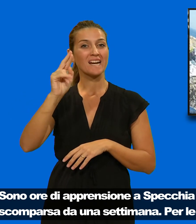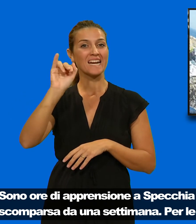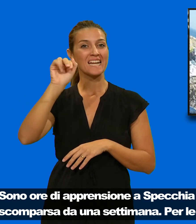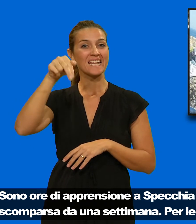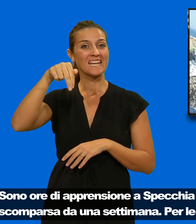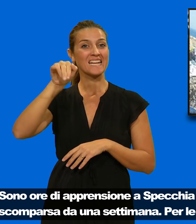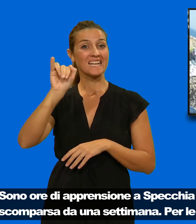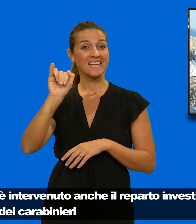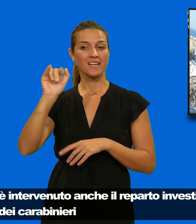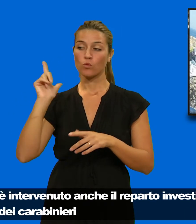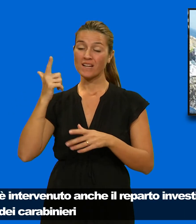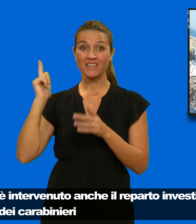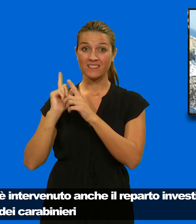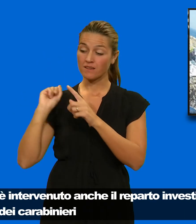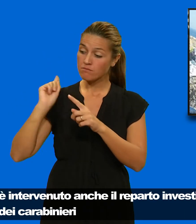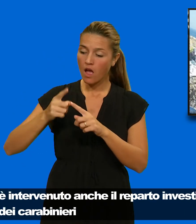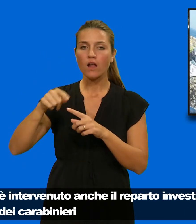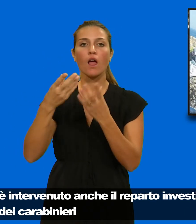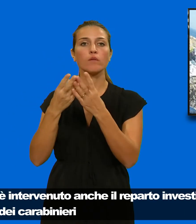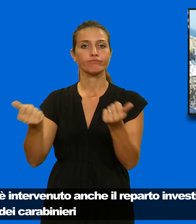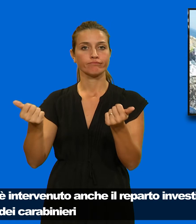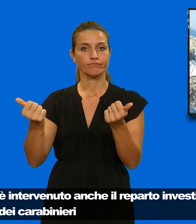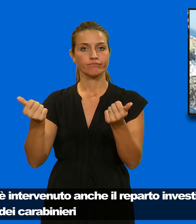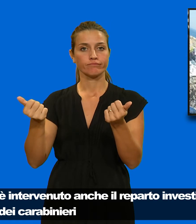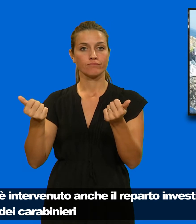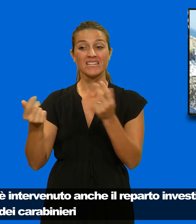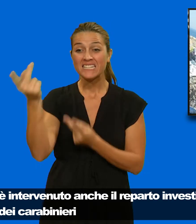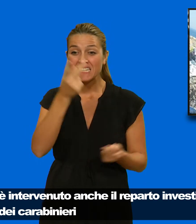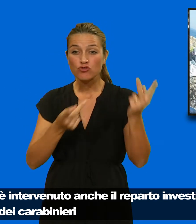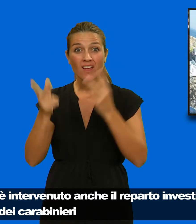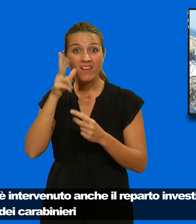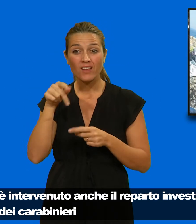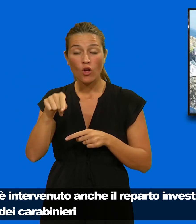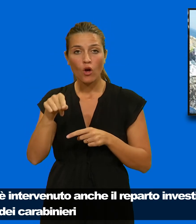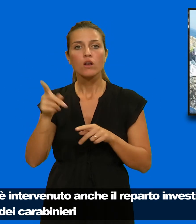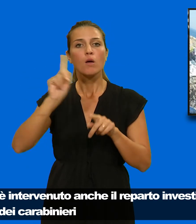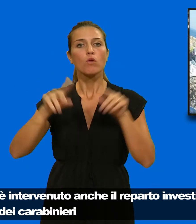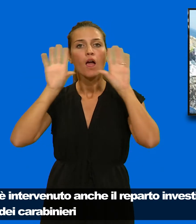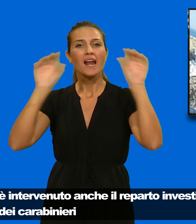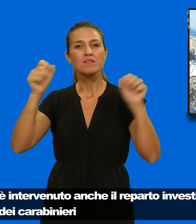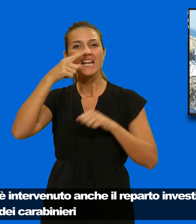della ragazza è intervenuto anche il reparto di investigazioni scientifiche dei carabinieri.